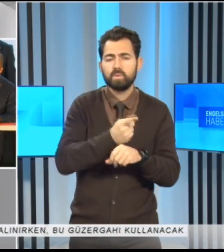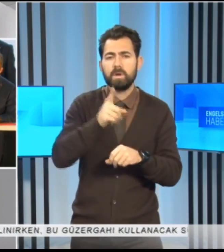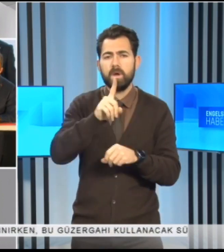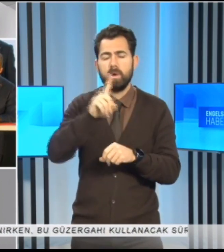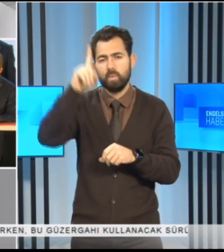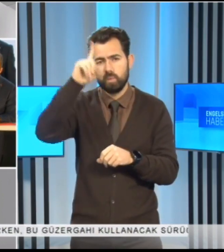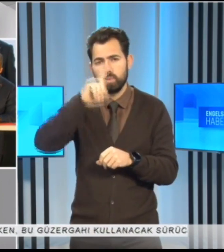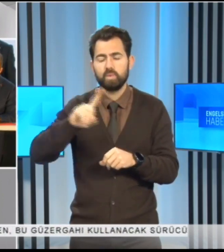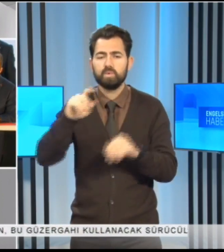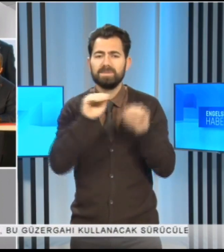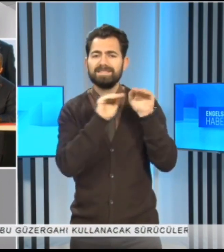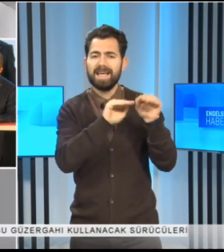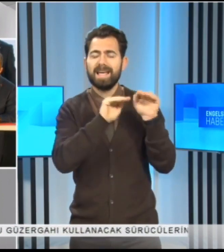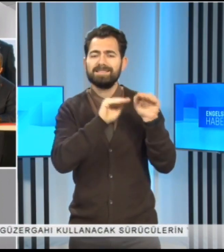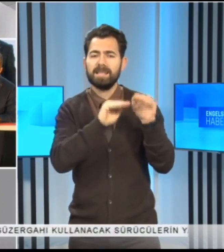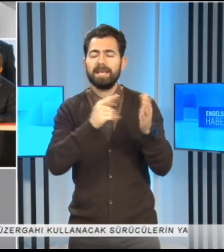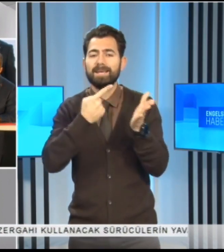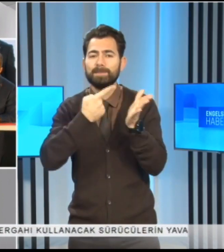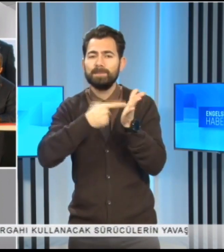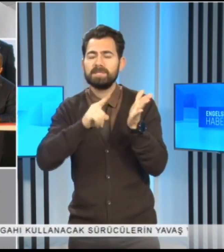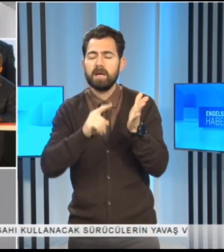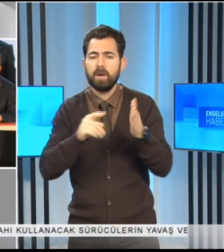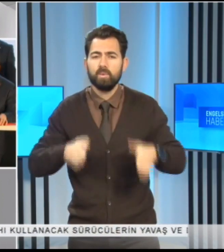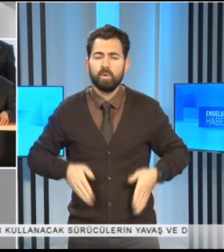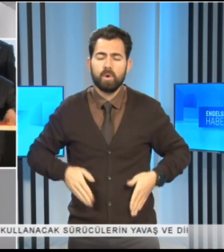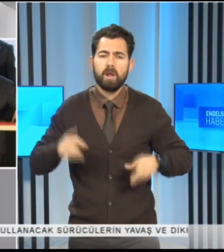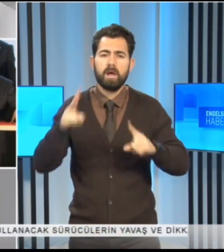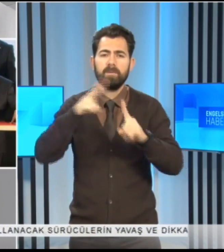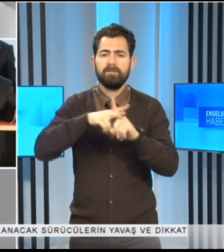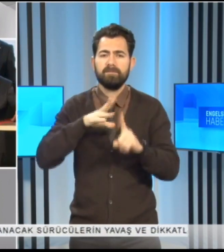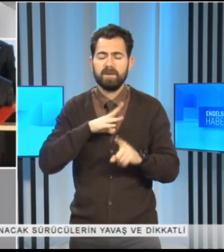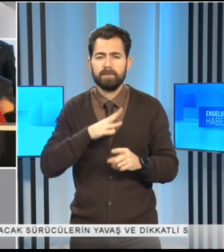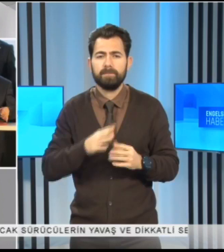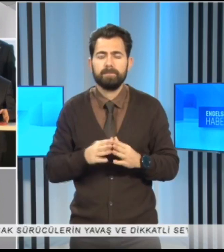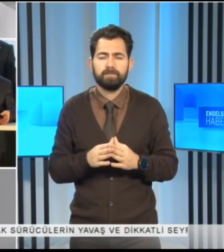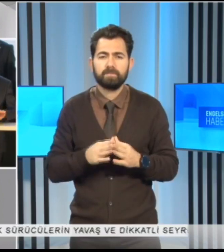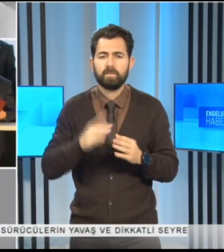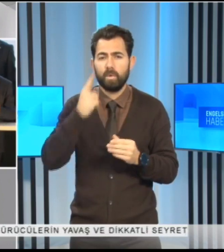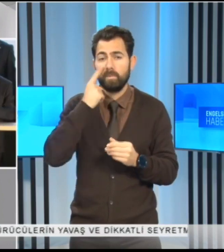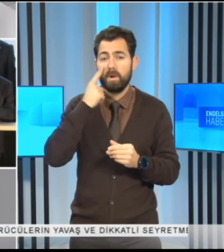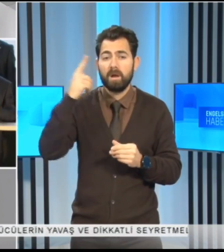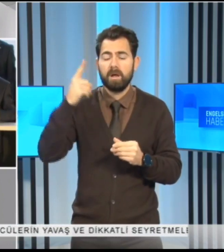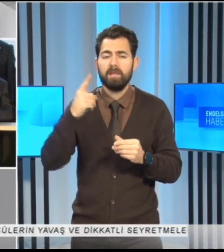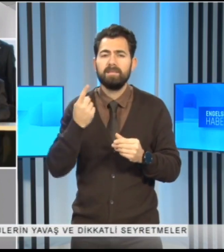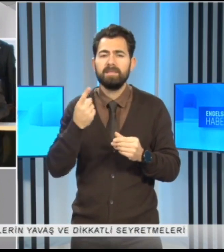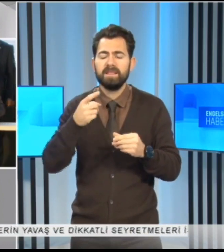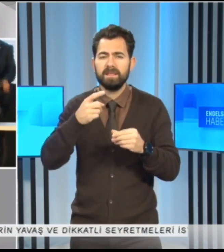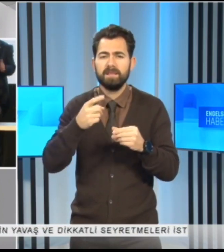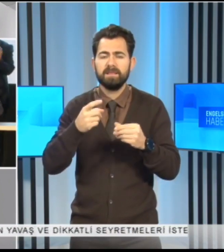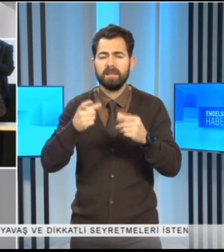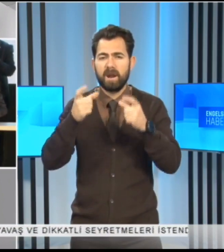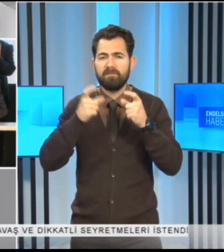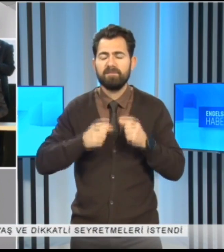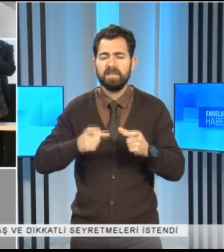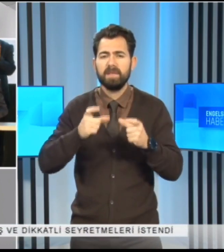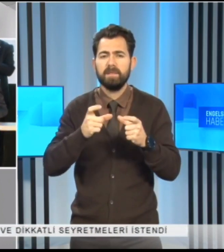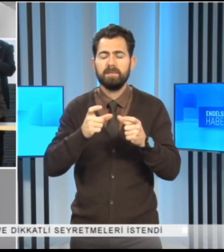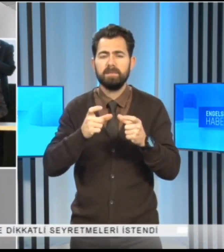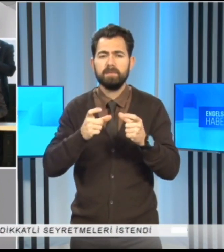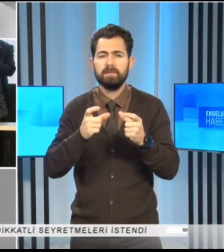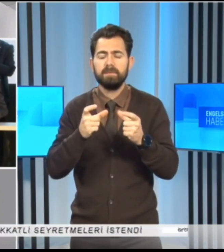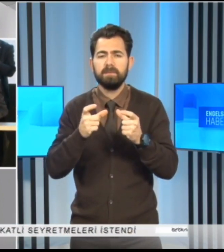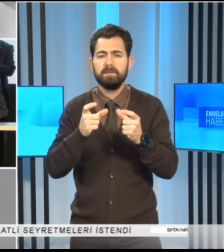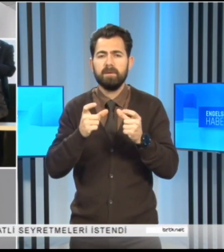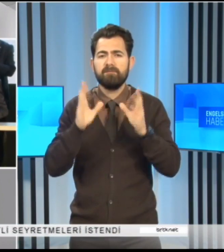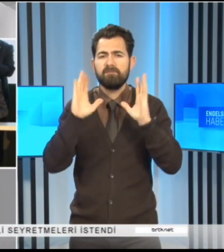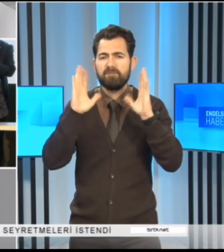destek mutabakat imza törenine katıldı. Cumhurbaşkanlığı himayelerinde organize edilen,